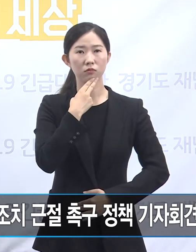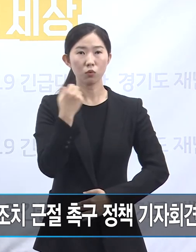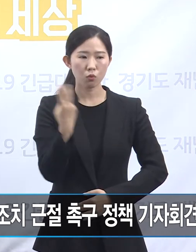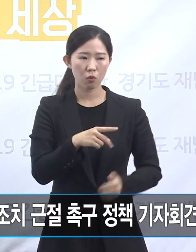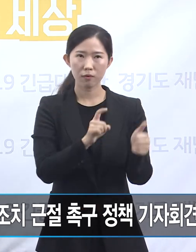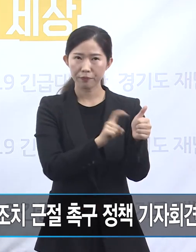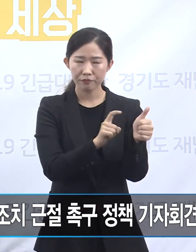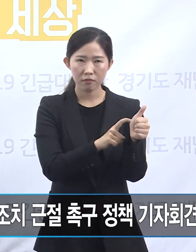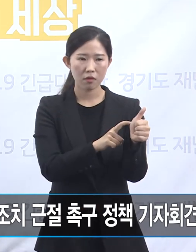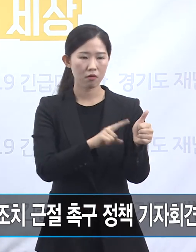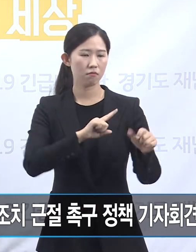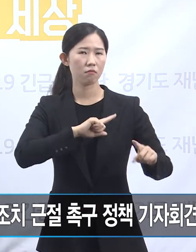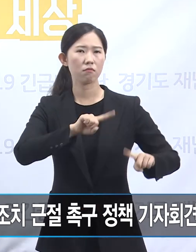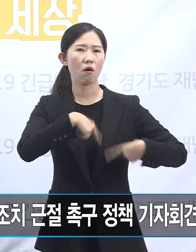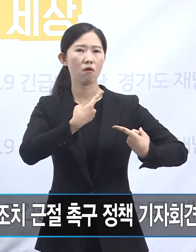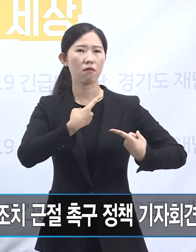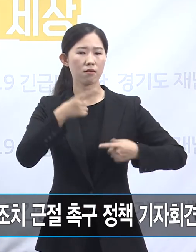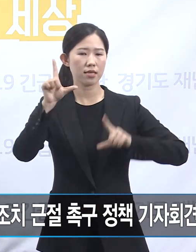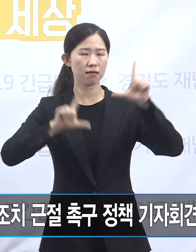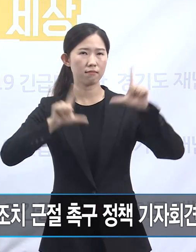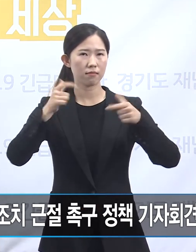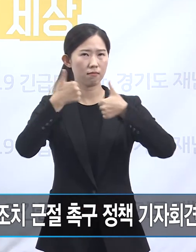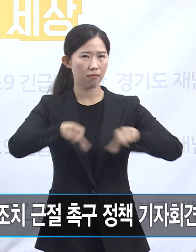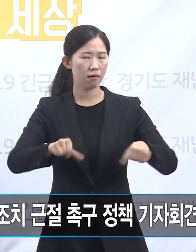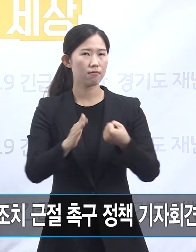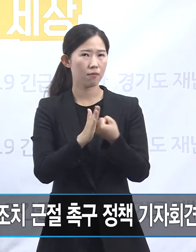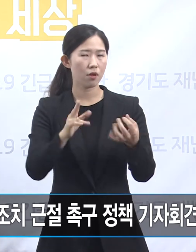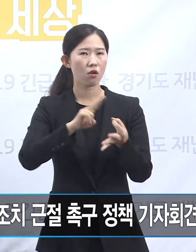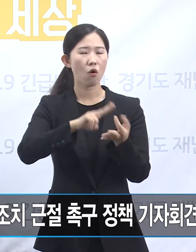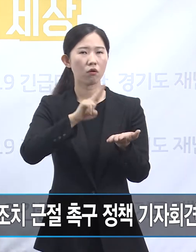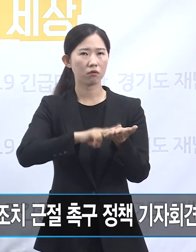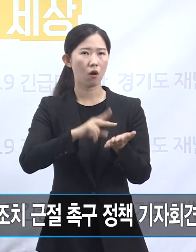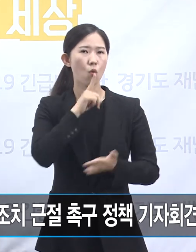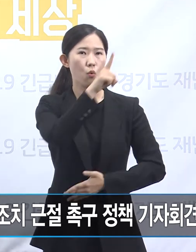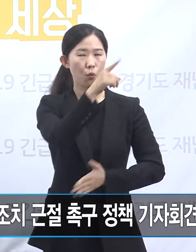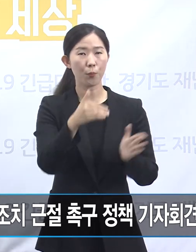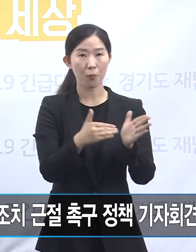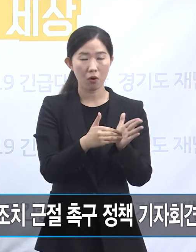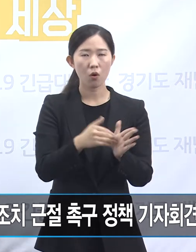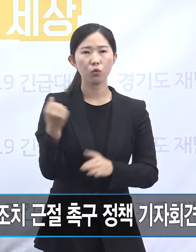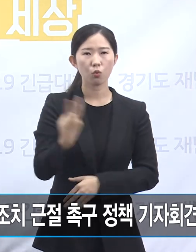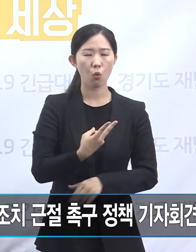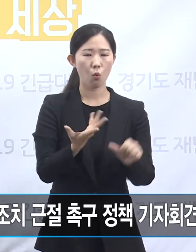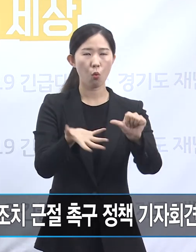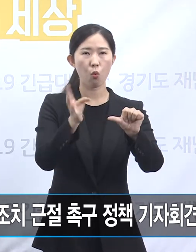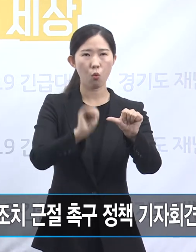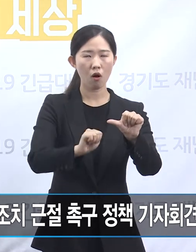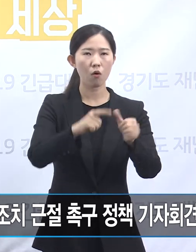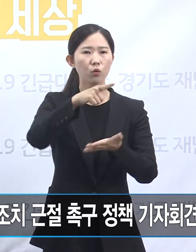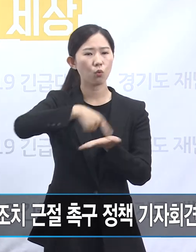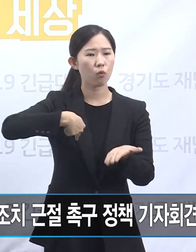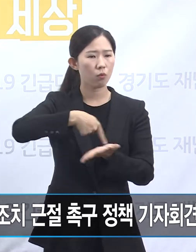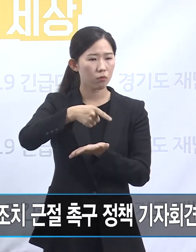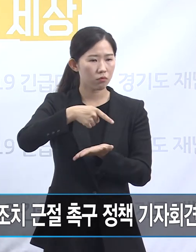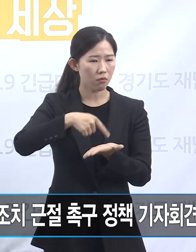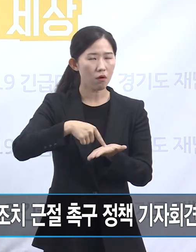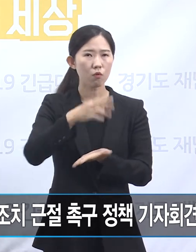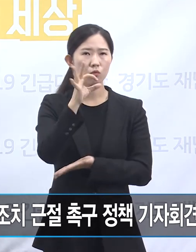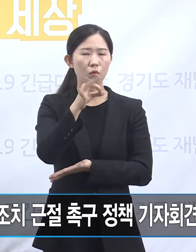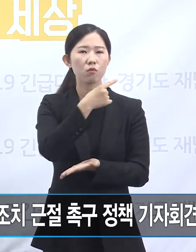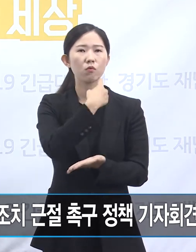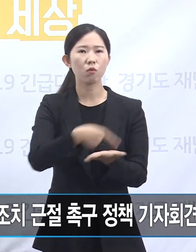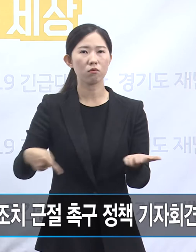명예훼손 혐의로 형사고소하고 5억 원의 손해배상을 청구하는 미사소송까지 제기를 했습니다.